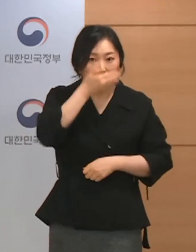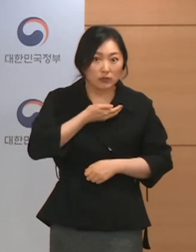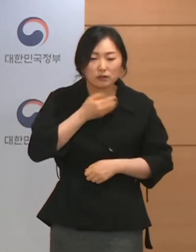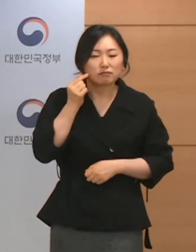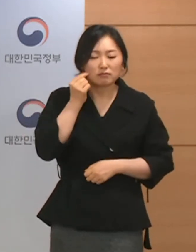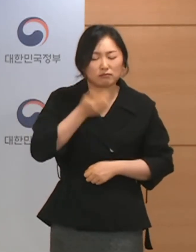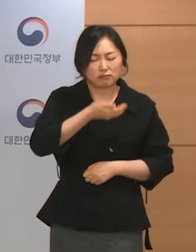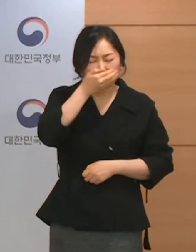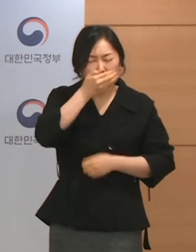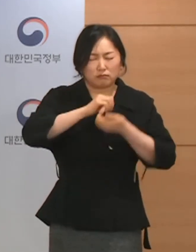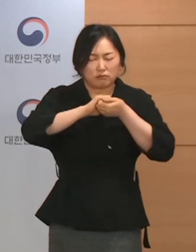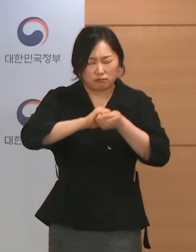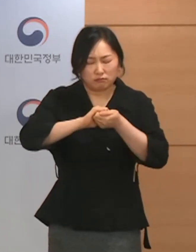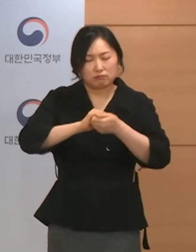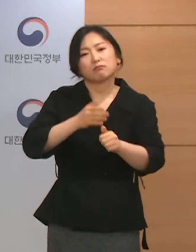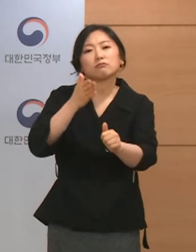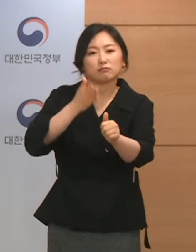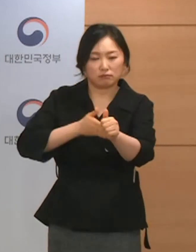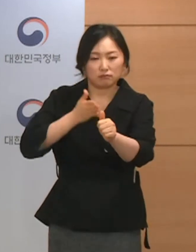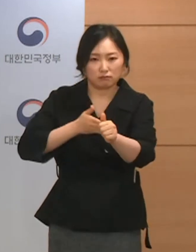마지막 보루일 것입니다.